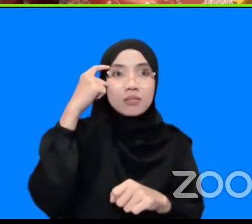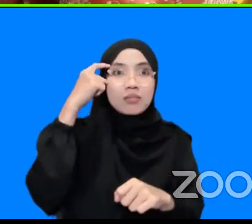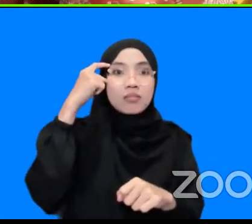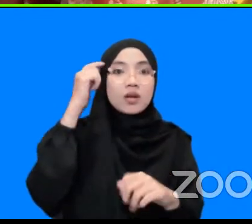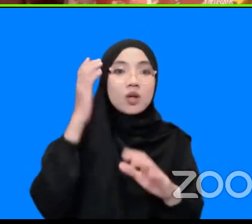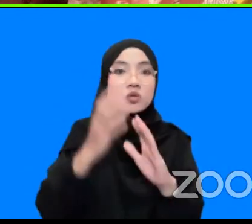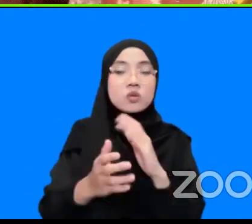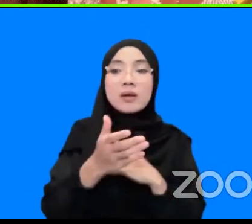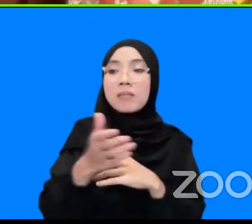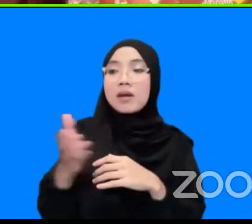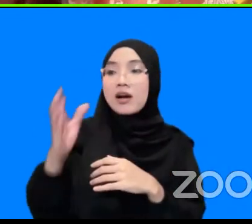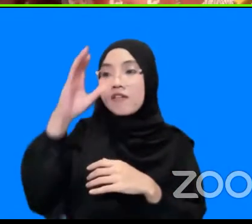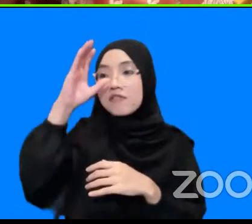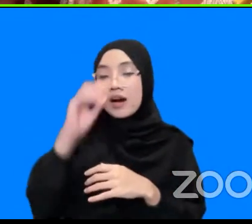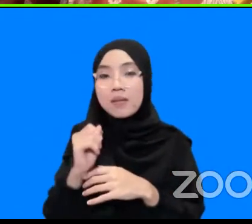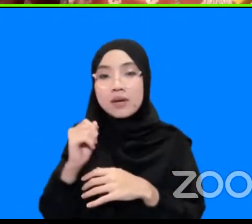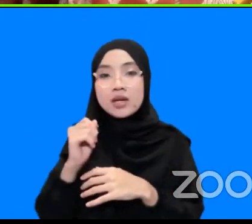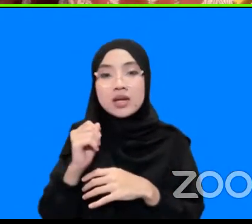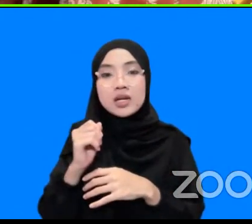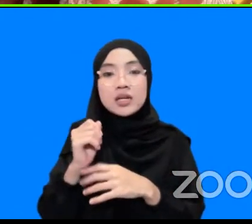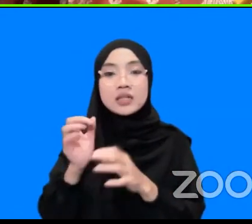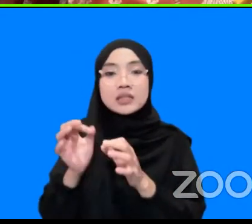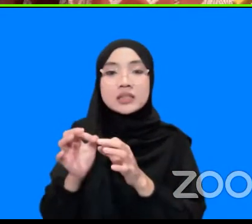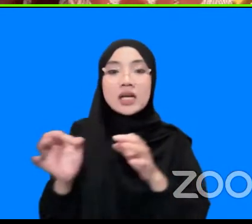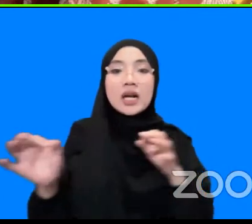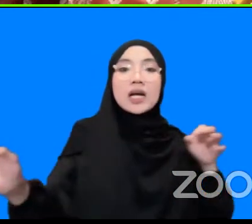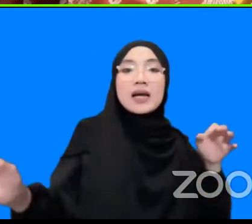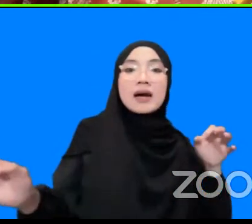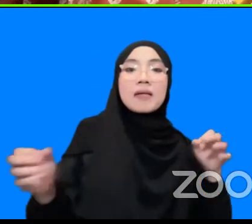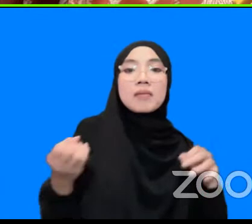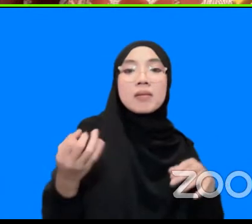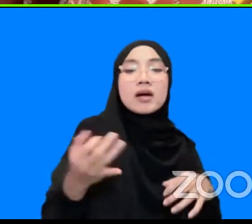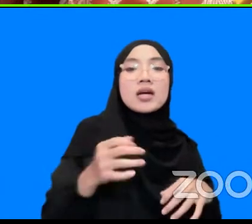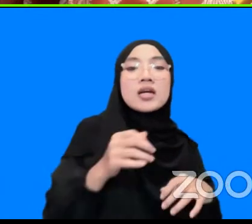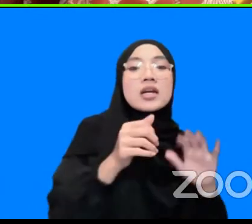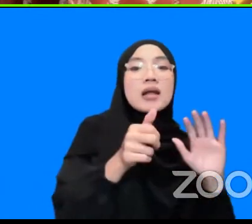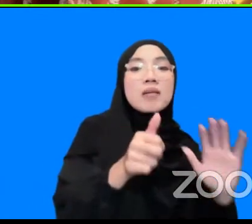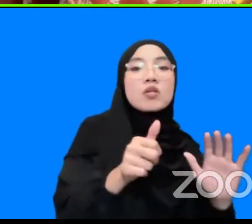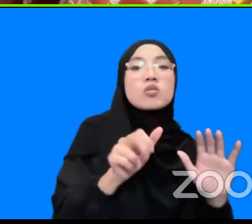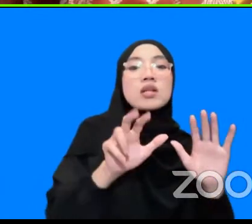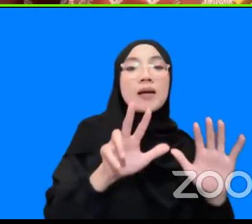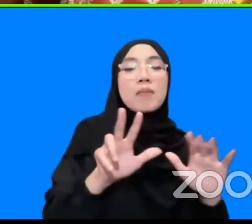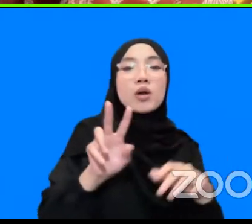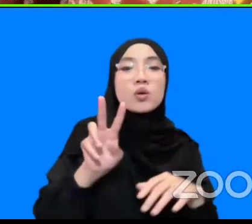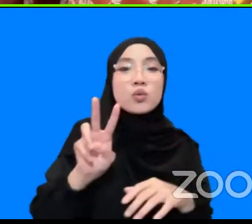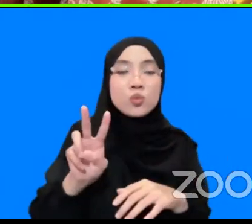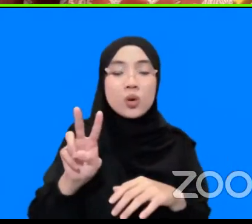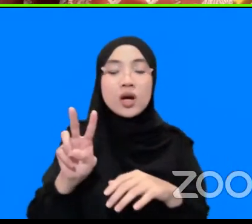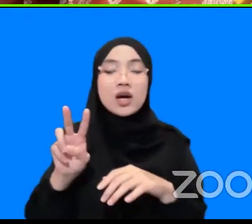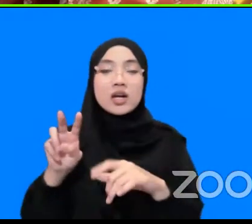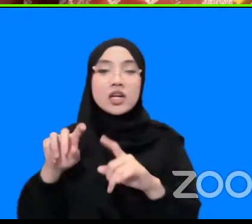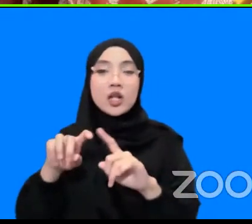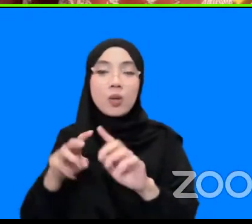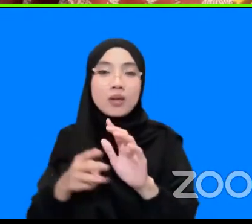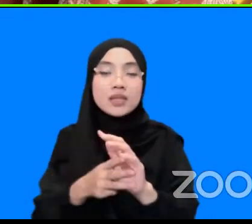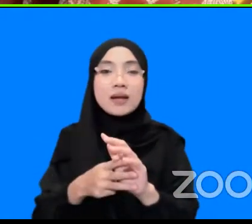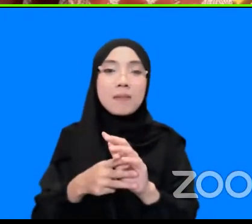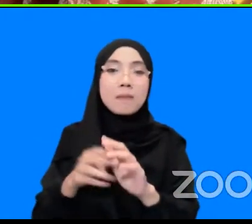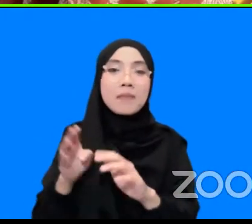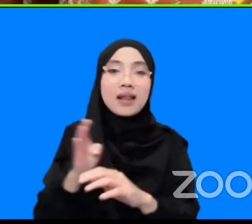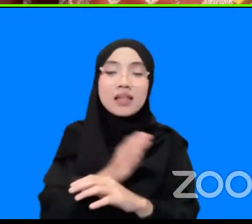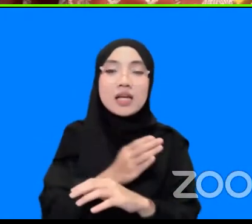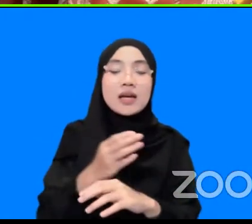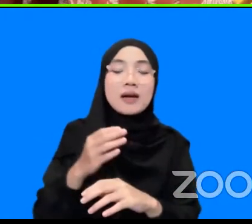pengetahuan mereka padahal jaraknya adalah 682 km barat daya mentawai yang artinya adalah 800